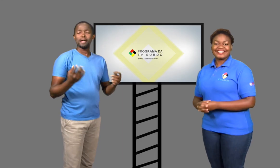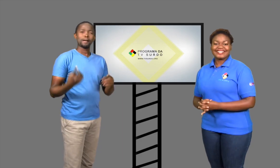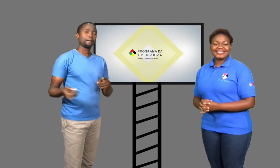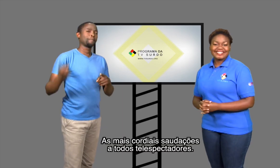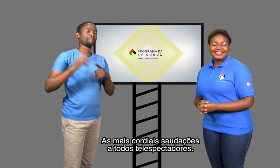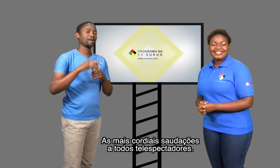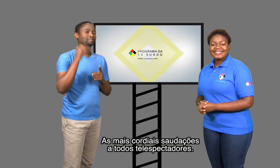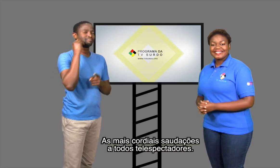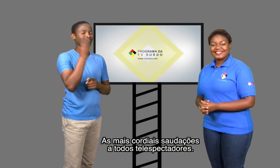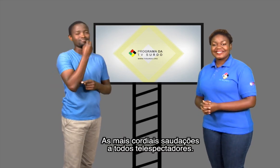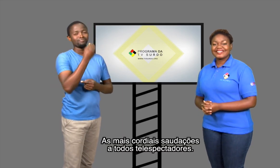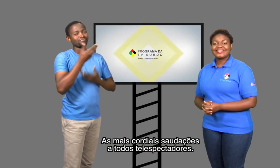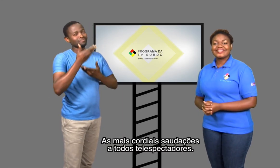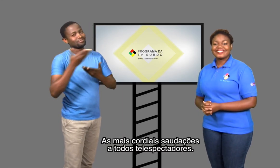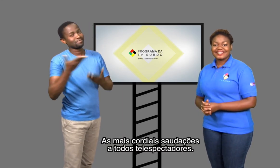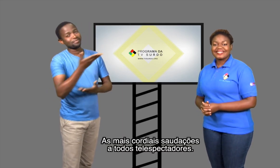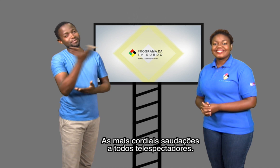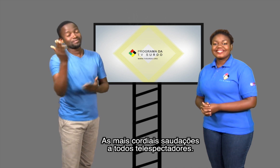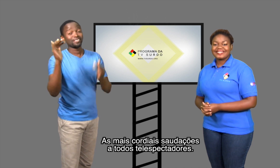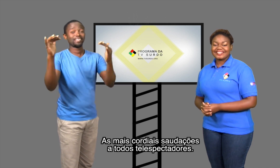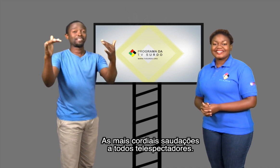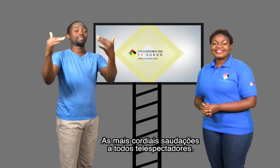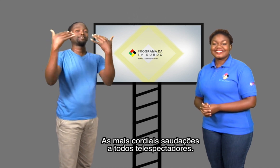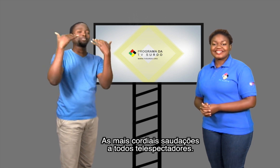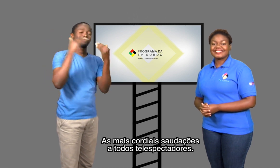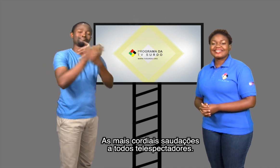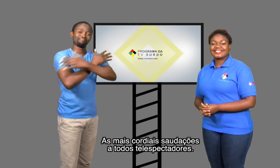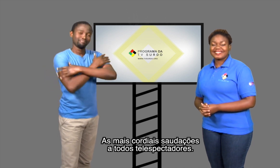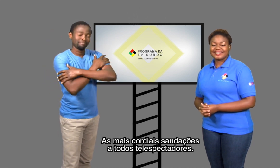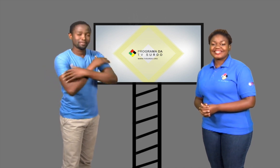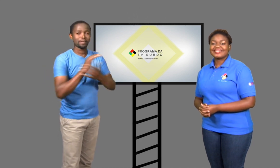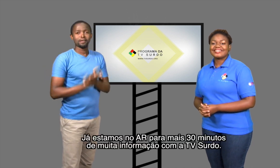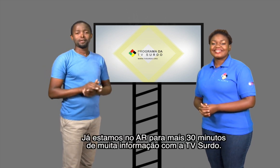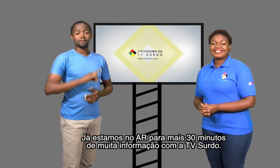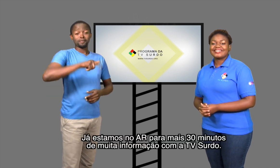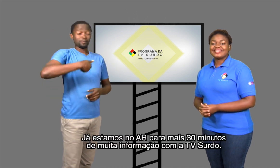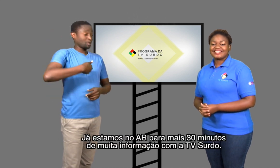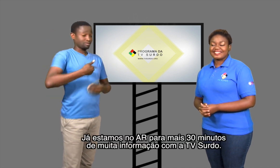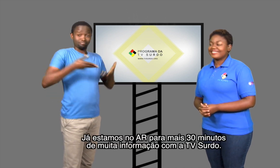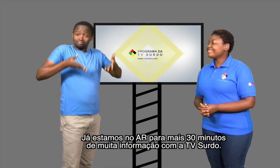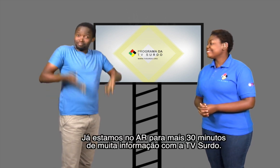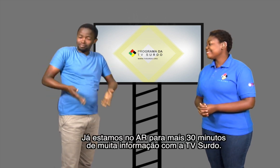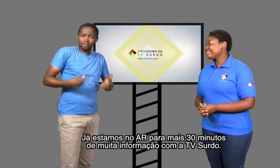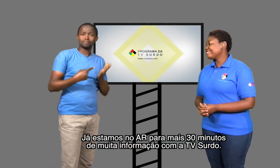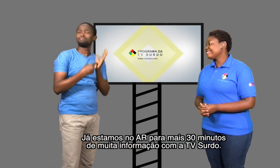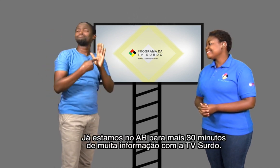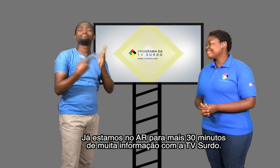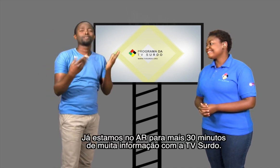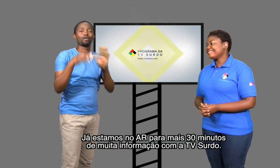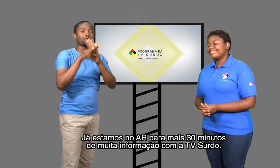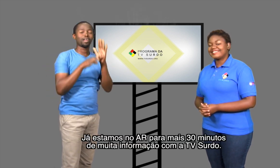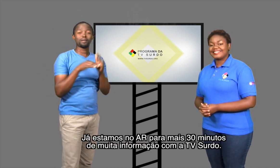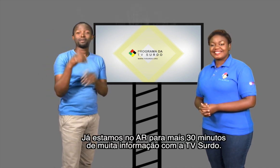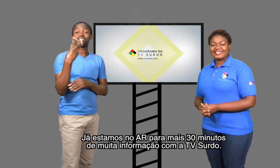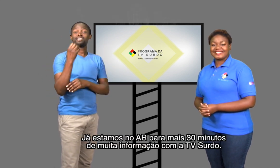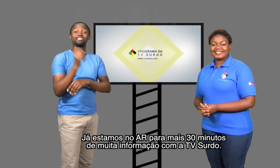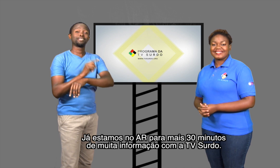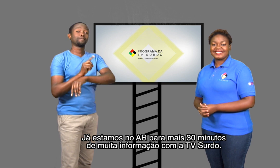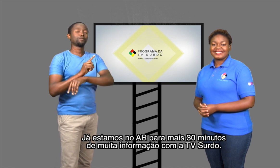As mais cordiais saudações a todos os telespectadores. Já estamos no ar para mais 30 minutos de muita informação